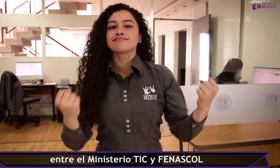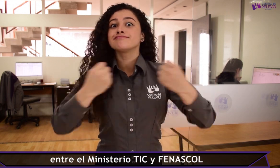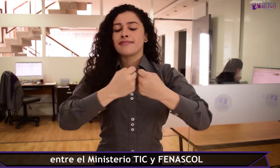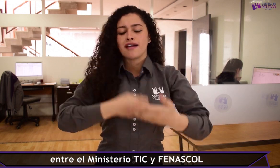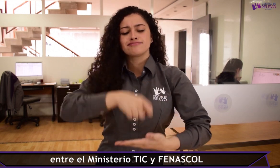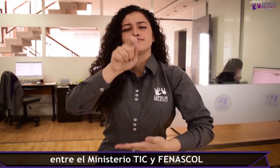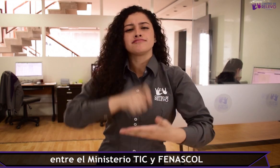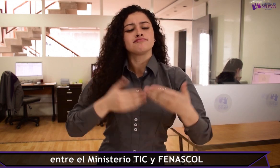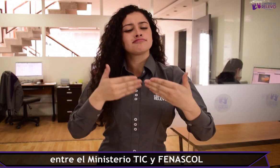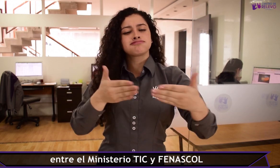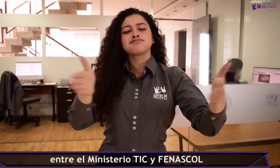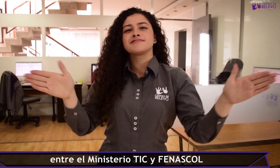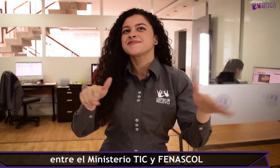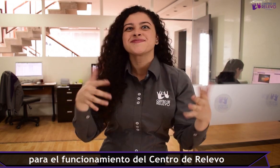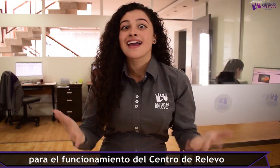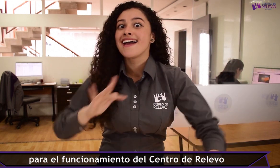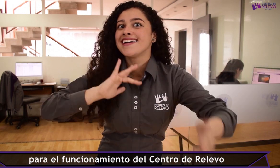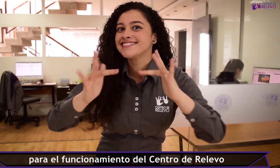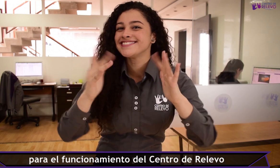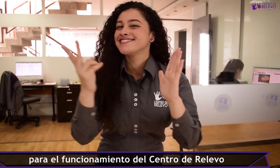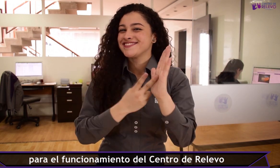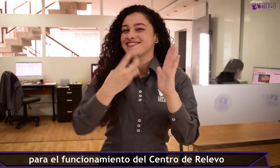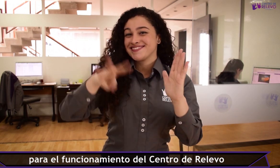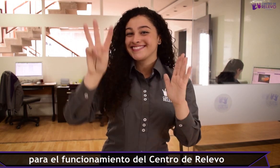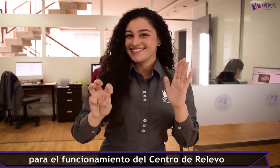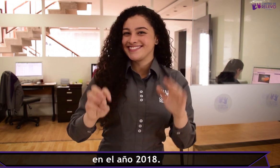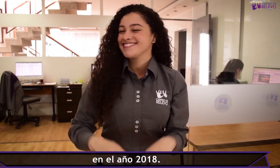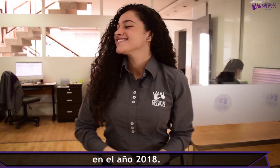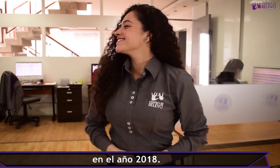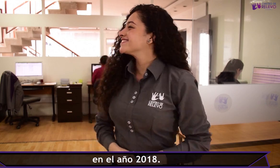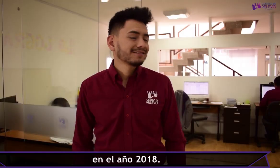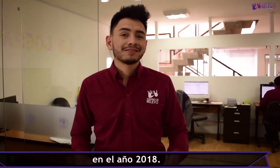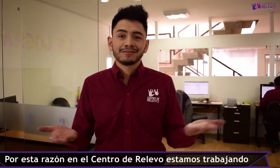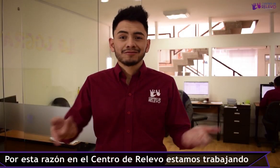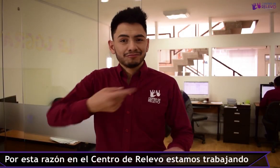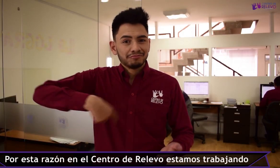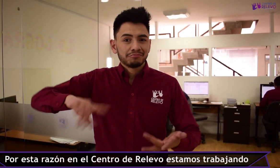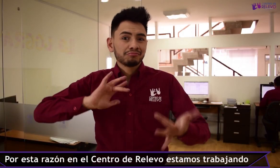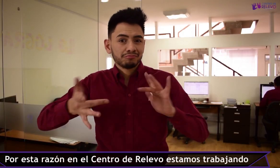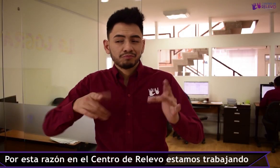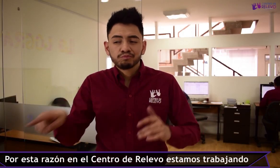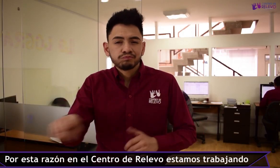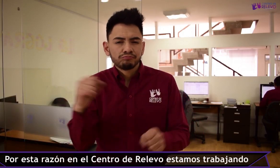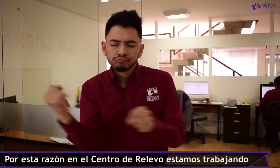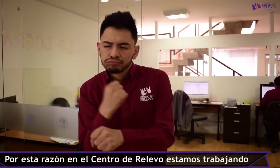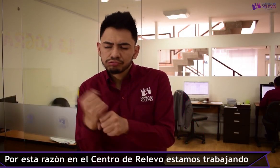entre el Ministerio TIC y FENASCOL para el funcionamiento del Centro de Relevo en el año 2018. Por esta razón, en el Centro de Relevo estamos